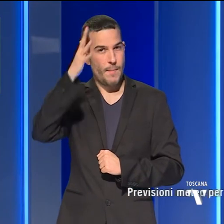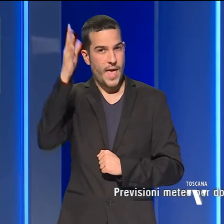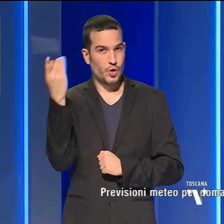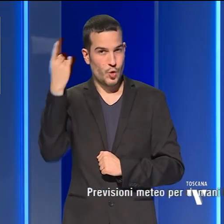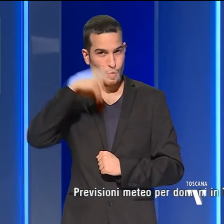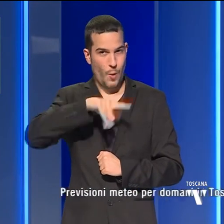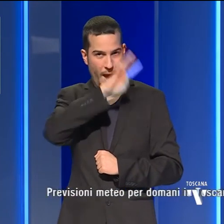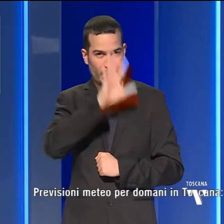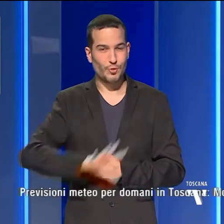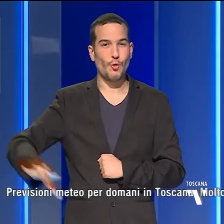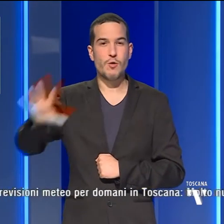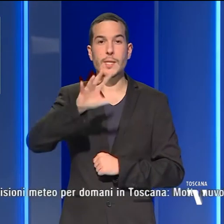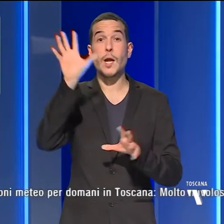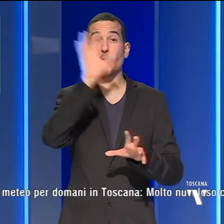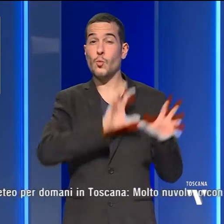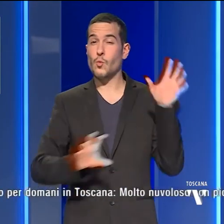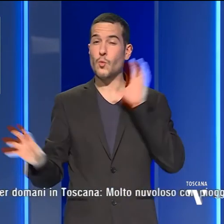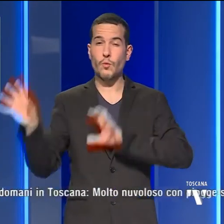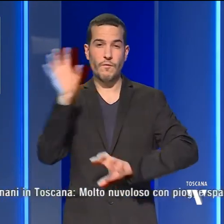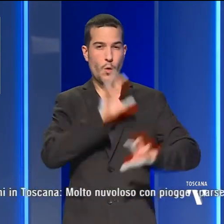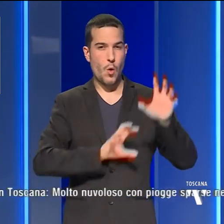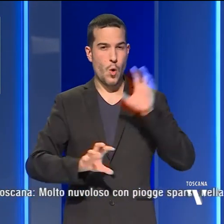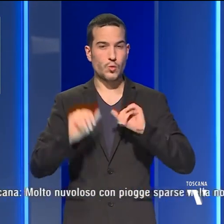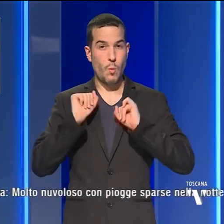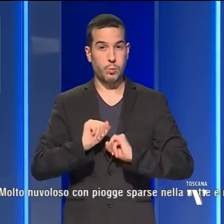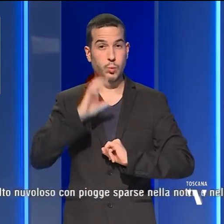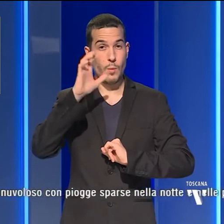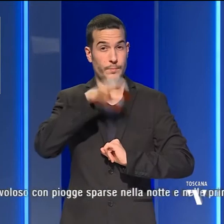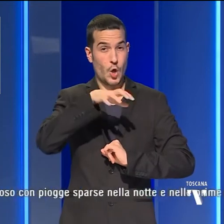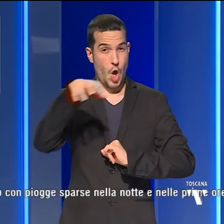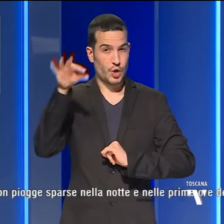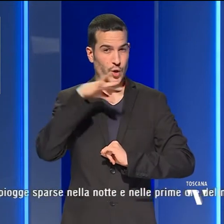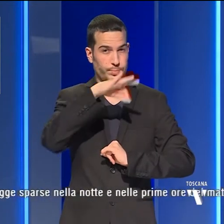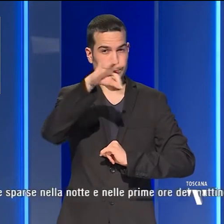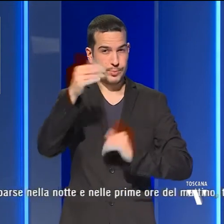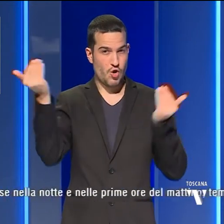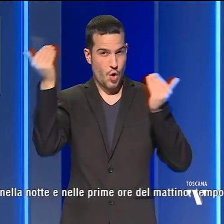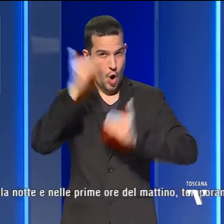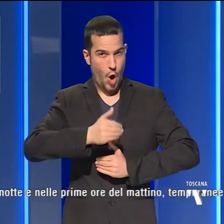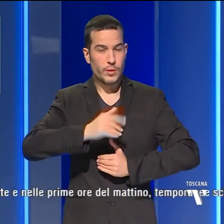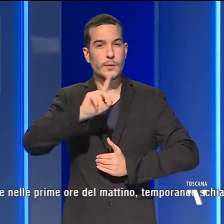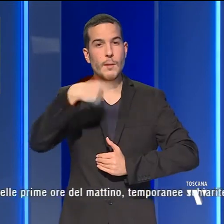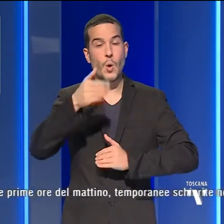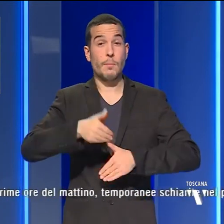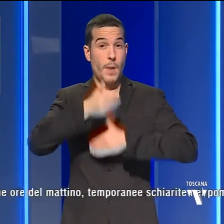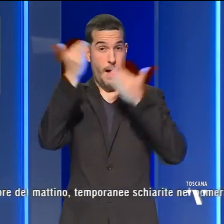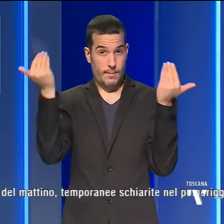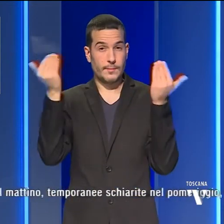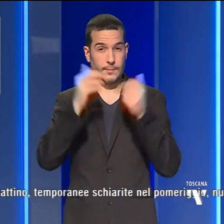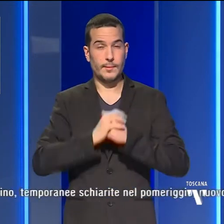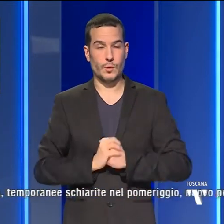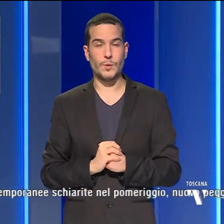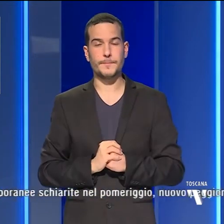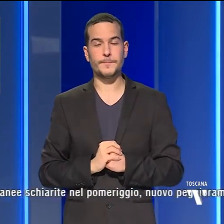domani in Toscana molto nuvoloso con piogge sparse nella notte e nelle prime ore del mattino